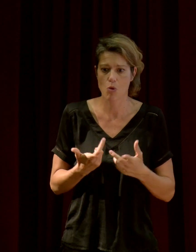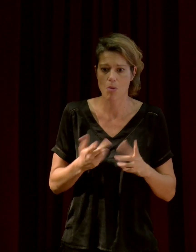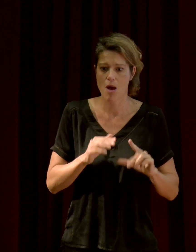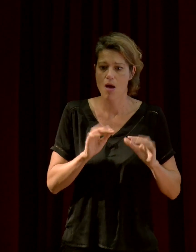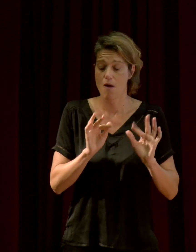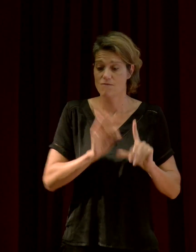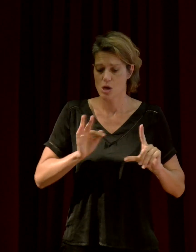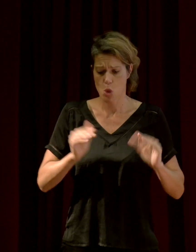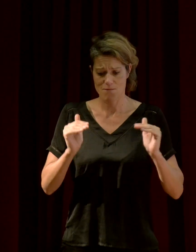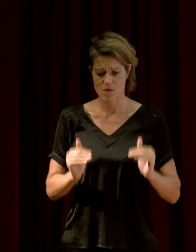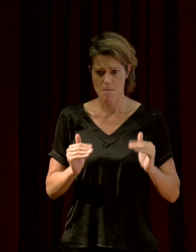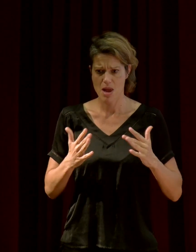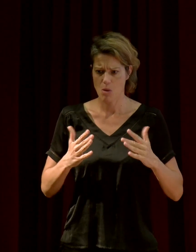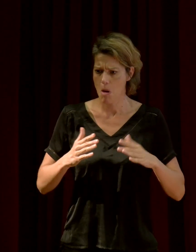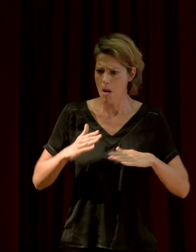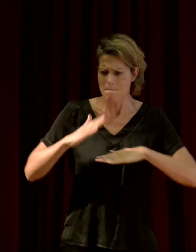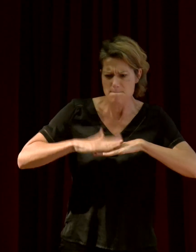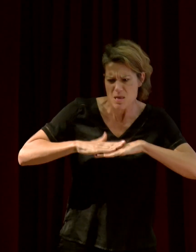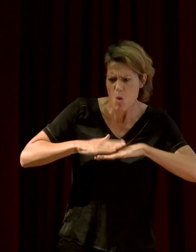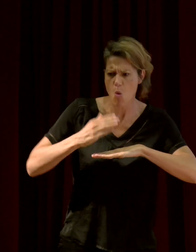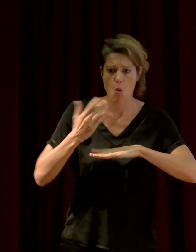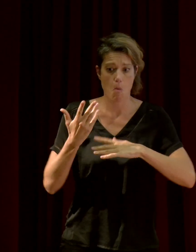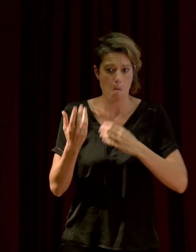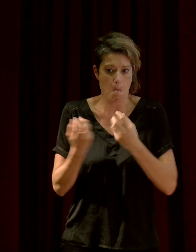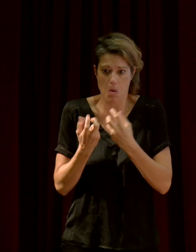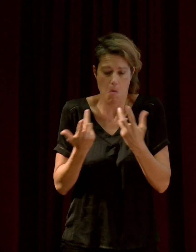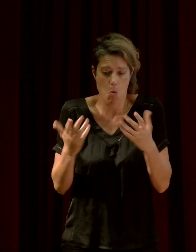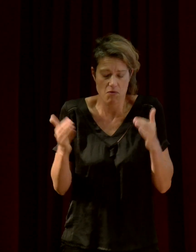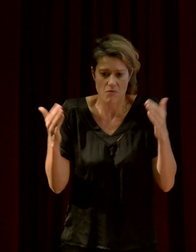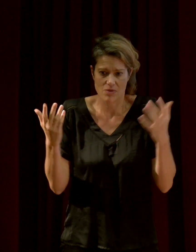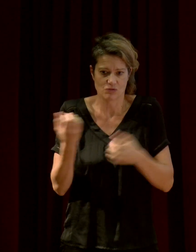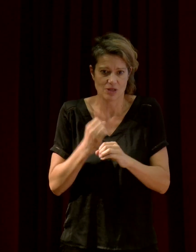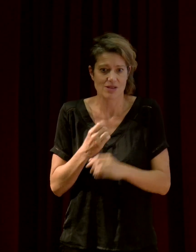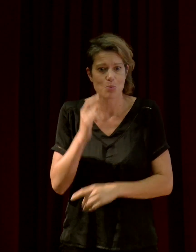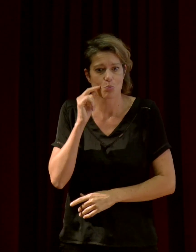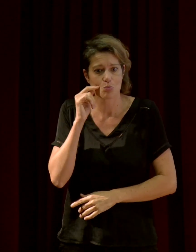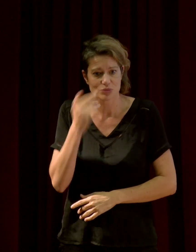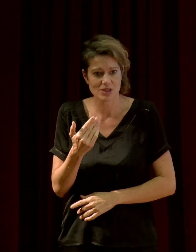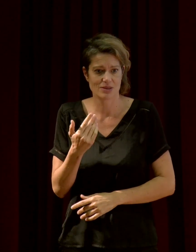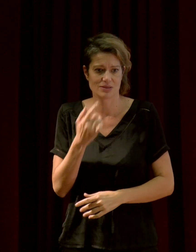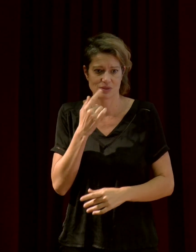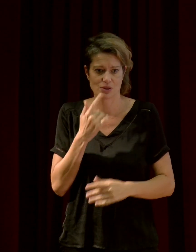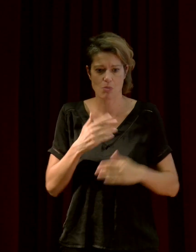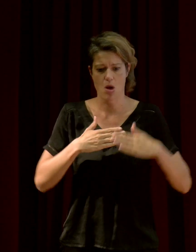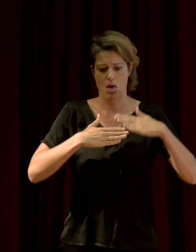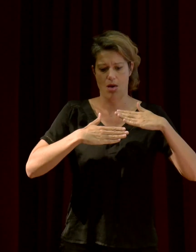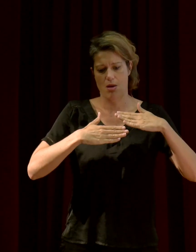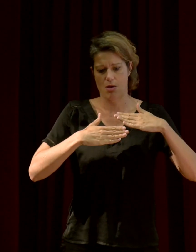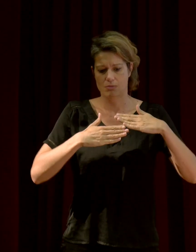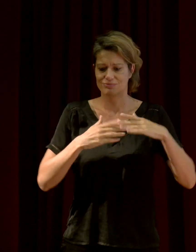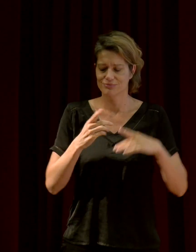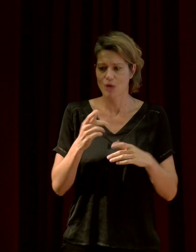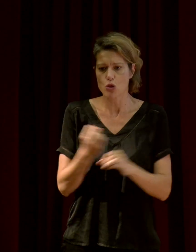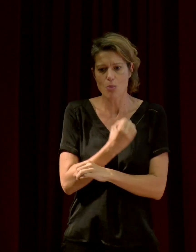extrêmement désagréable. C'est pour ça que c'est dommage que la quantification du bruit est limitée vraiment à l'intensité sonore. Il n pas que ça, clairement.